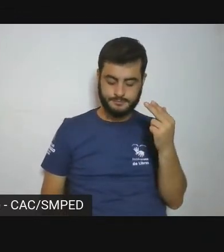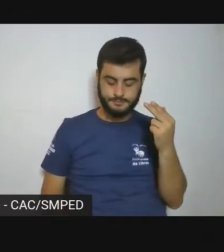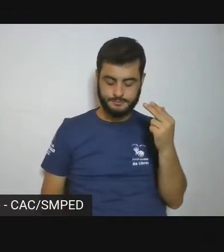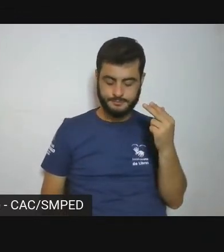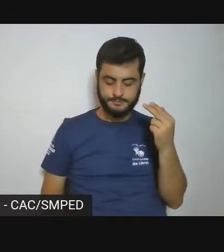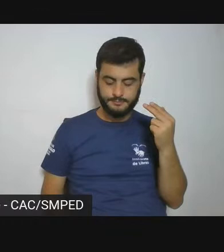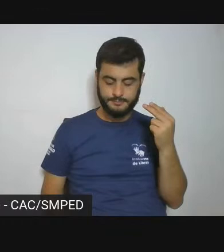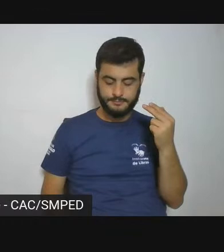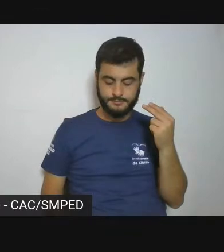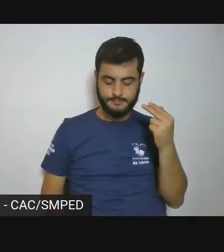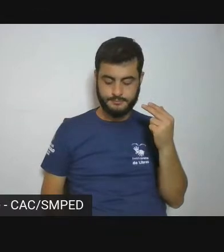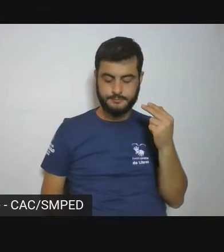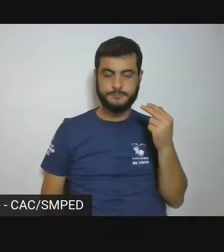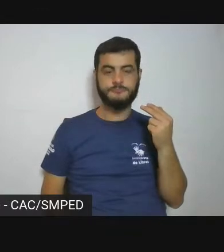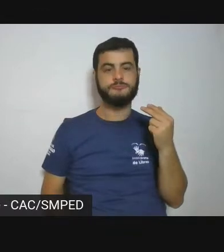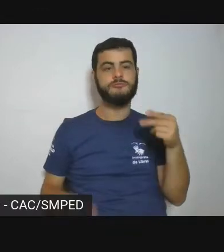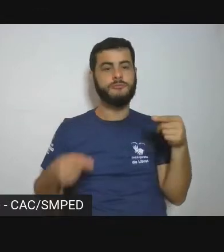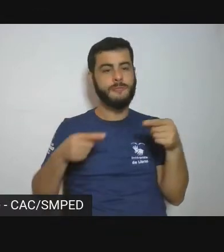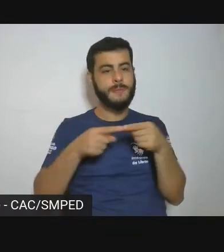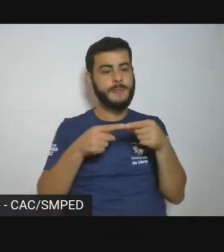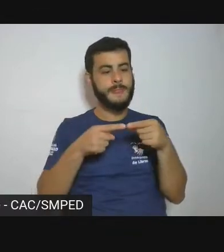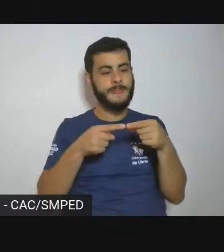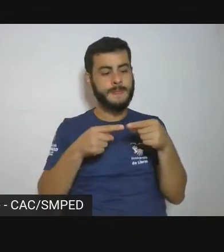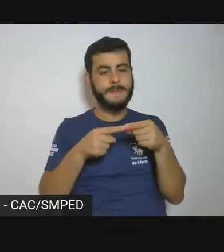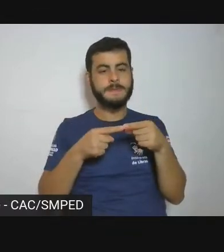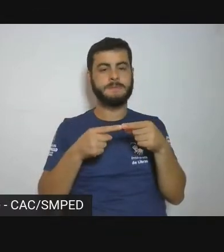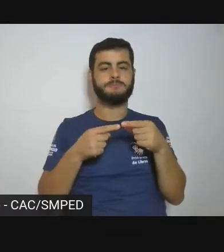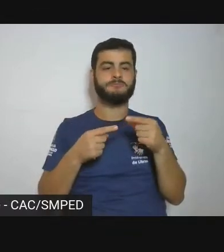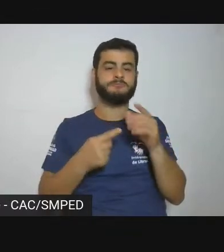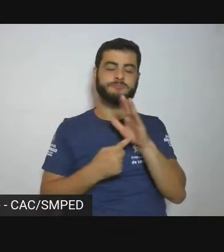quase ignota, assim,